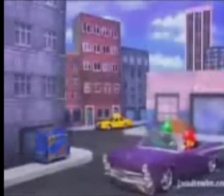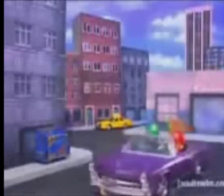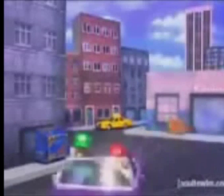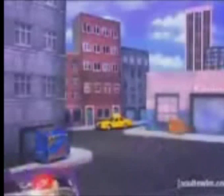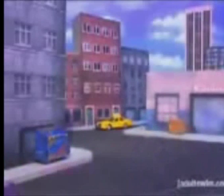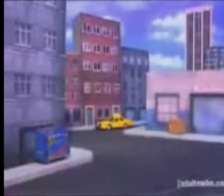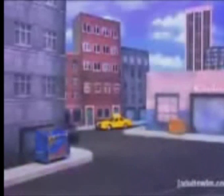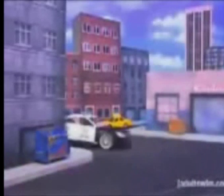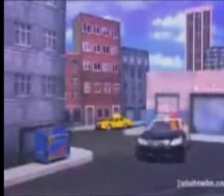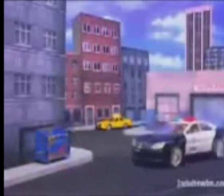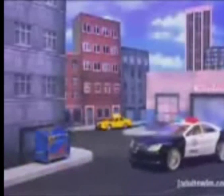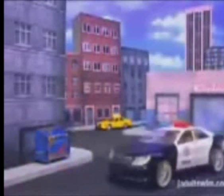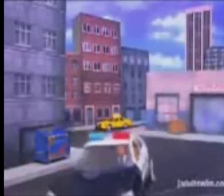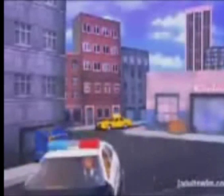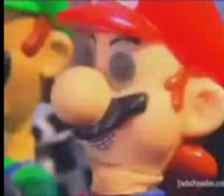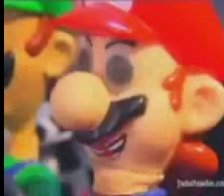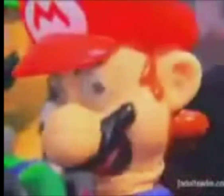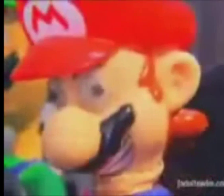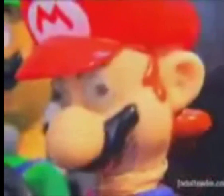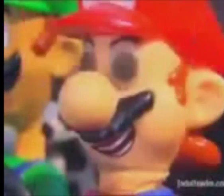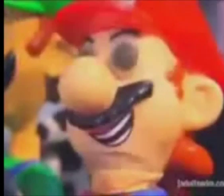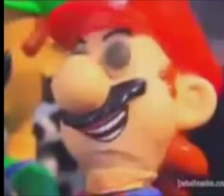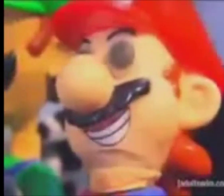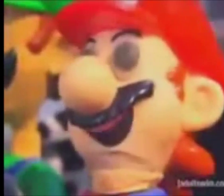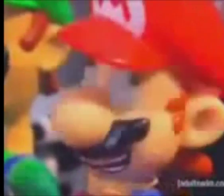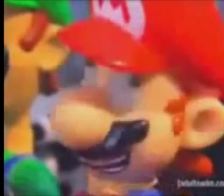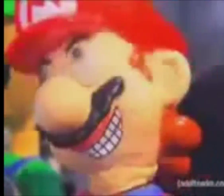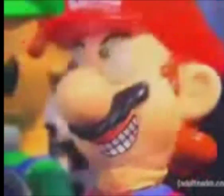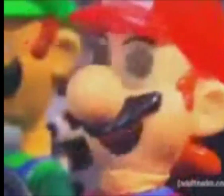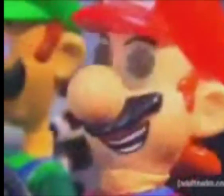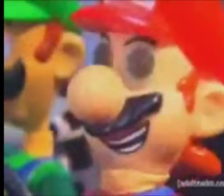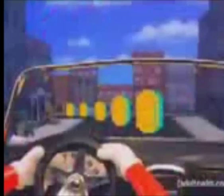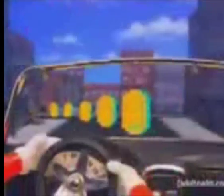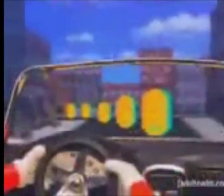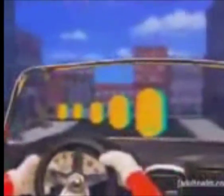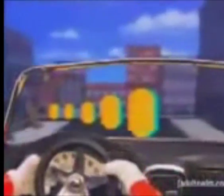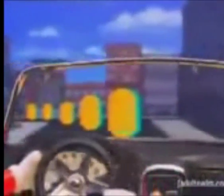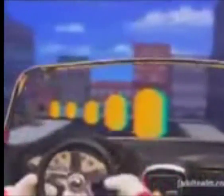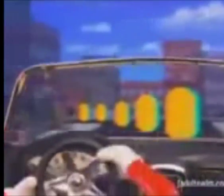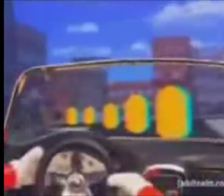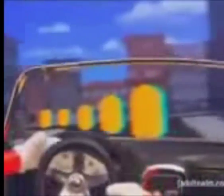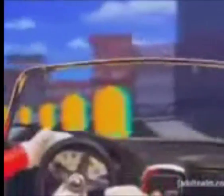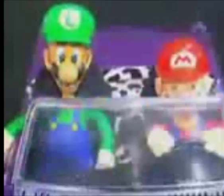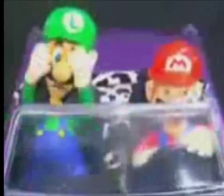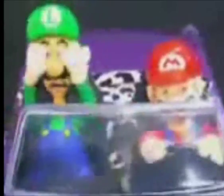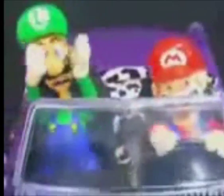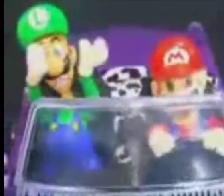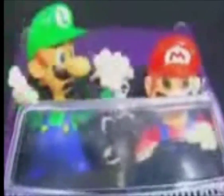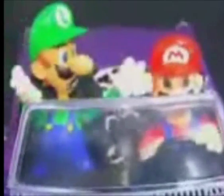i feel so funny look there's coins everywhere i'm a rich Mario